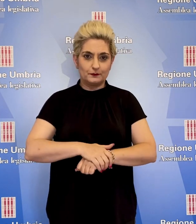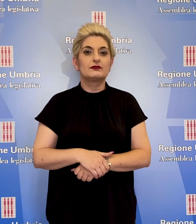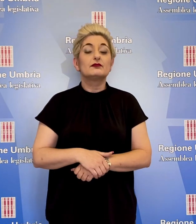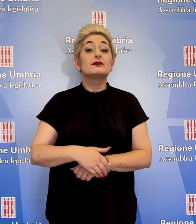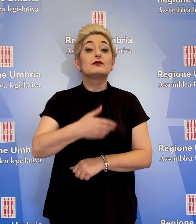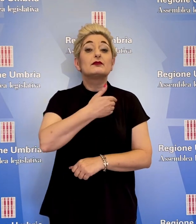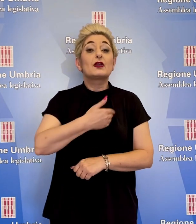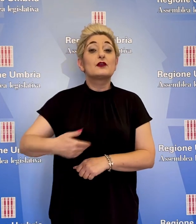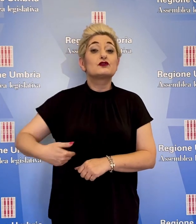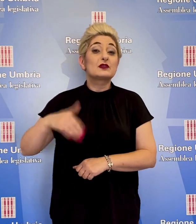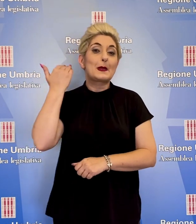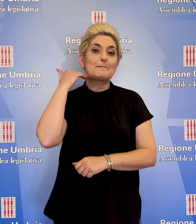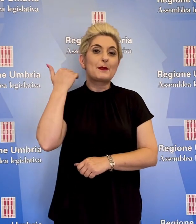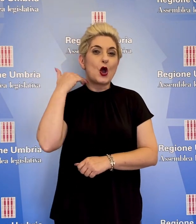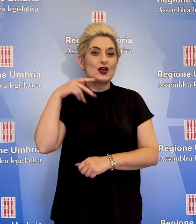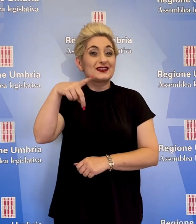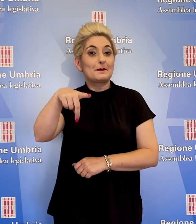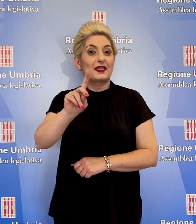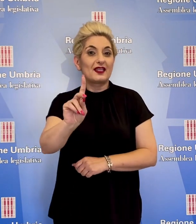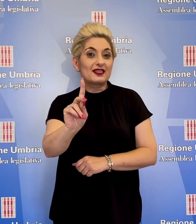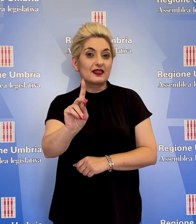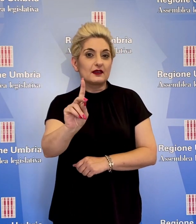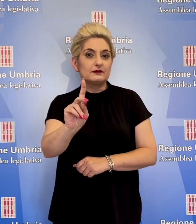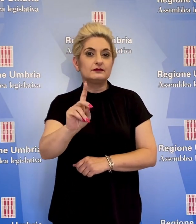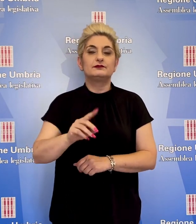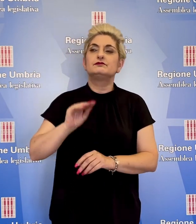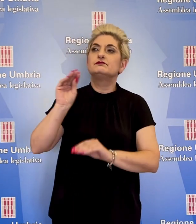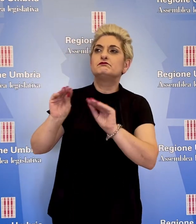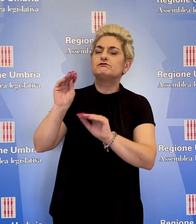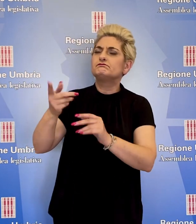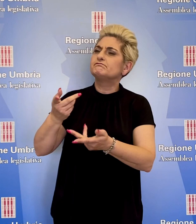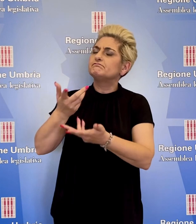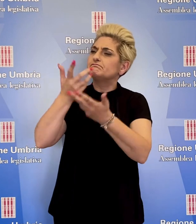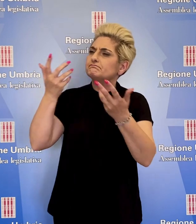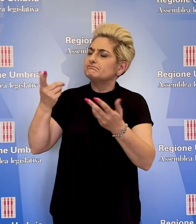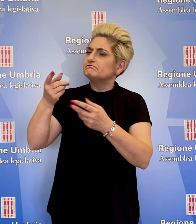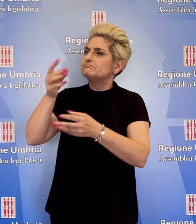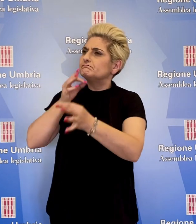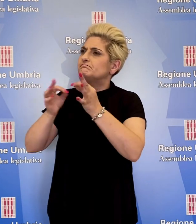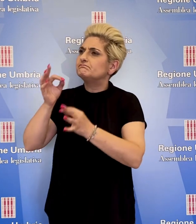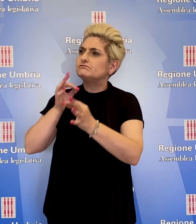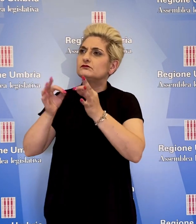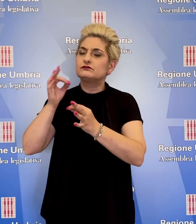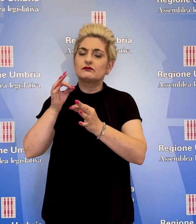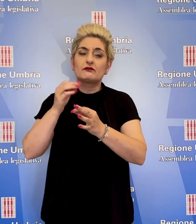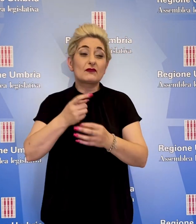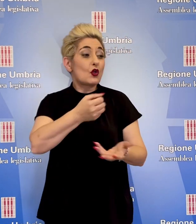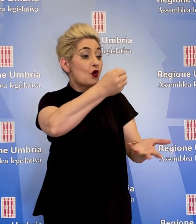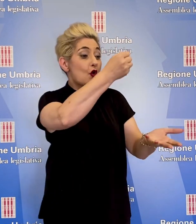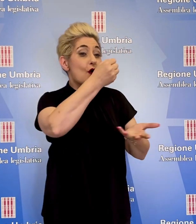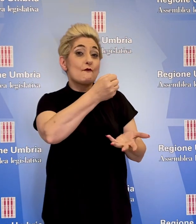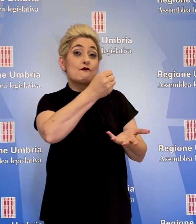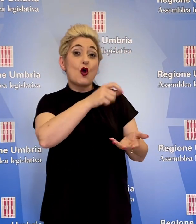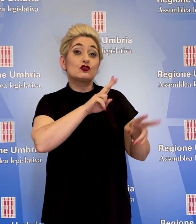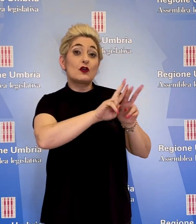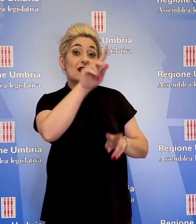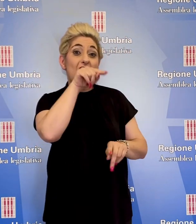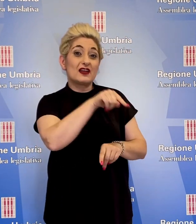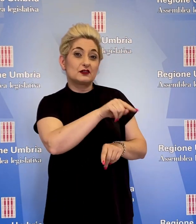La consigliera Donatella Porzi, Partito Democratico, ha domandato spiegazioni circa il mancato utilizzo dei fondi nazionali,